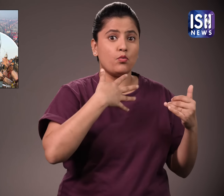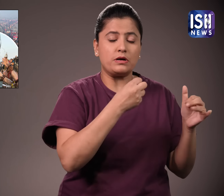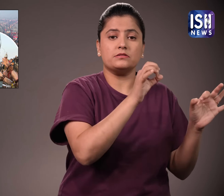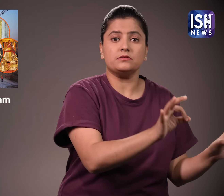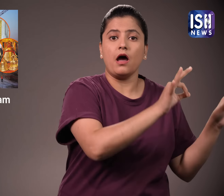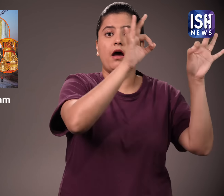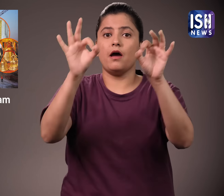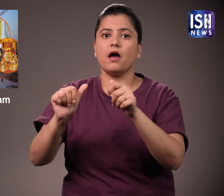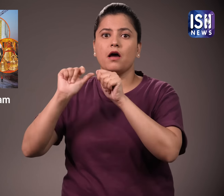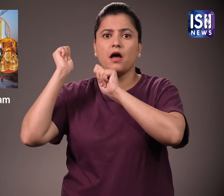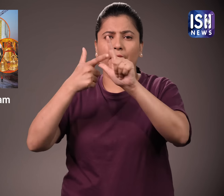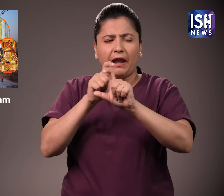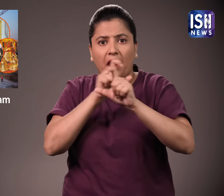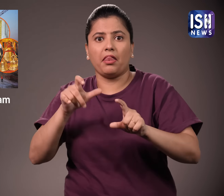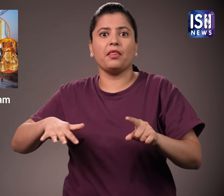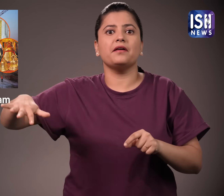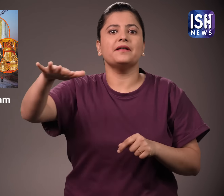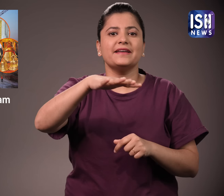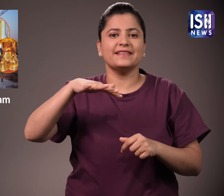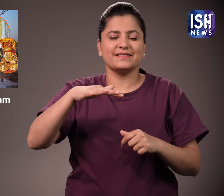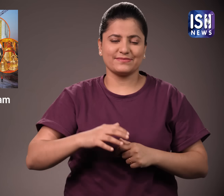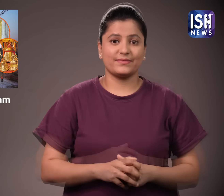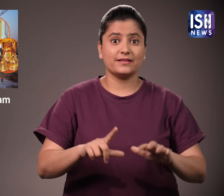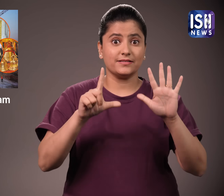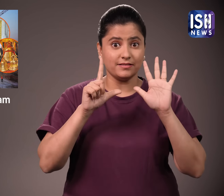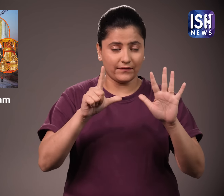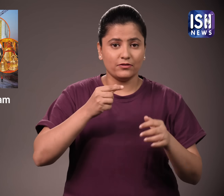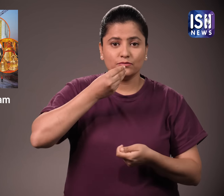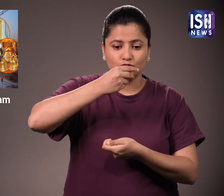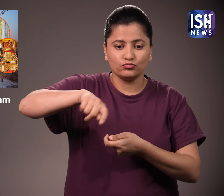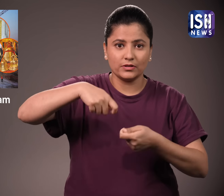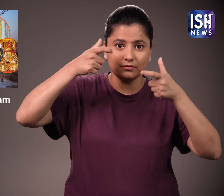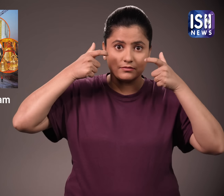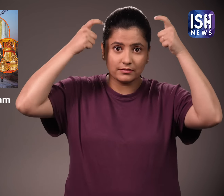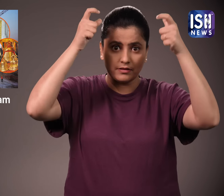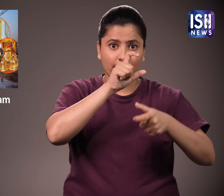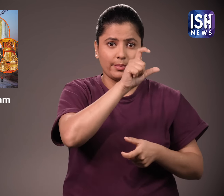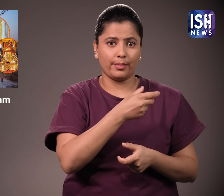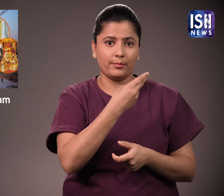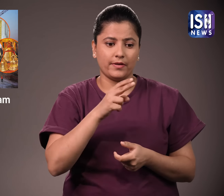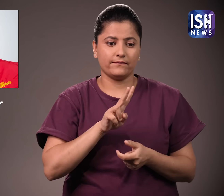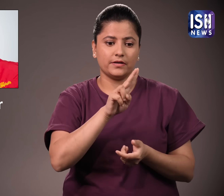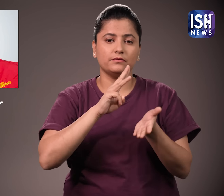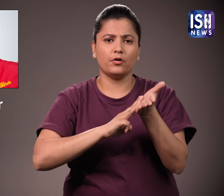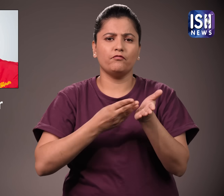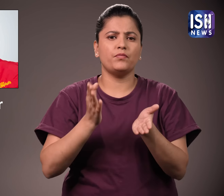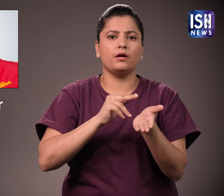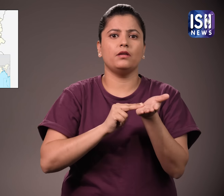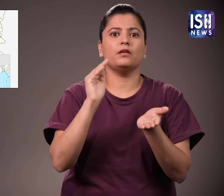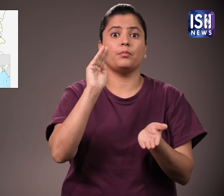अयोध्या सबसे स्वच और सुन्दर दिखे नाकपूर के शेफ विश्णु महनौरा ने कई रेकॉर्ड